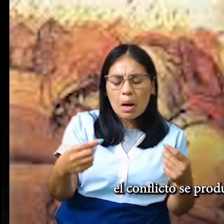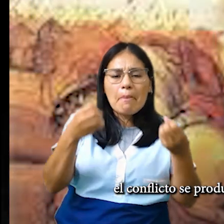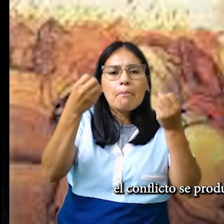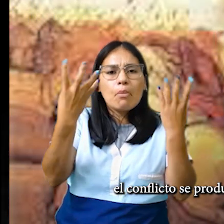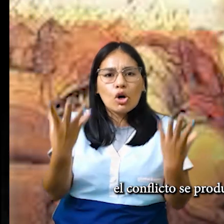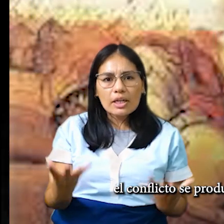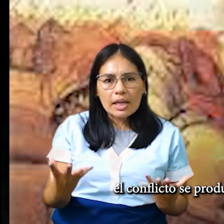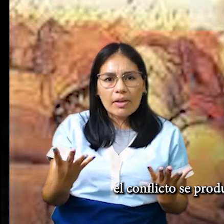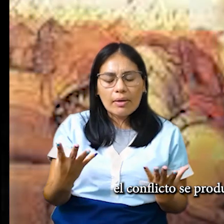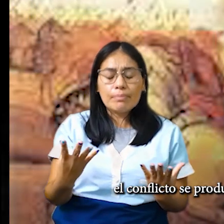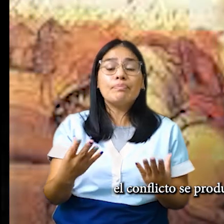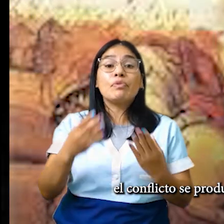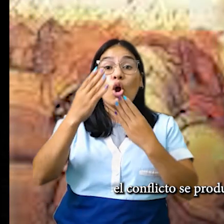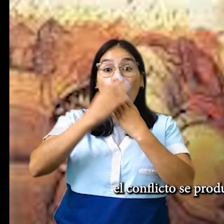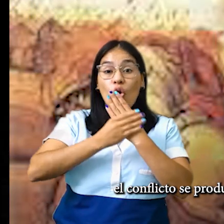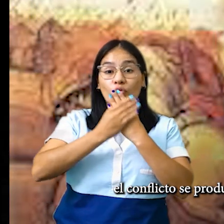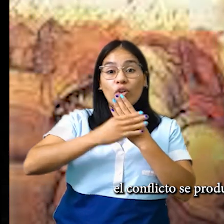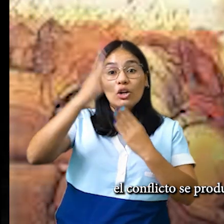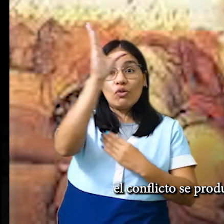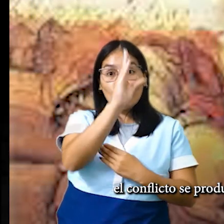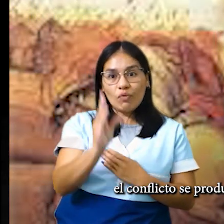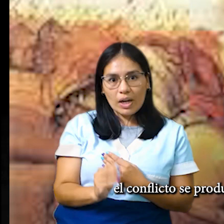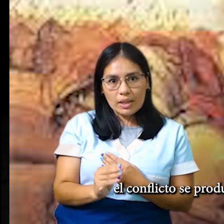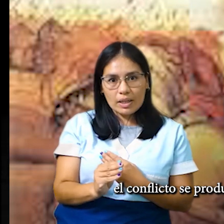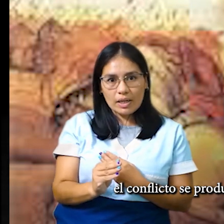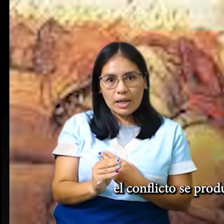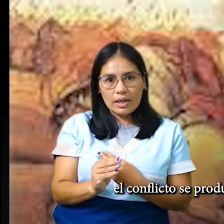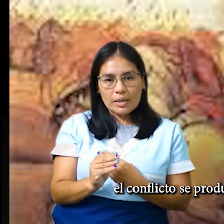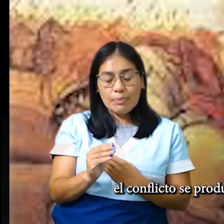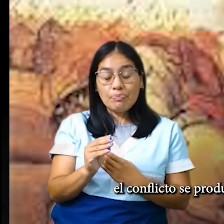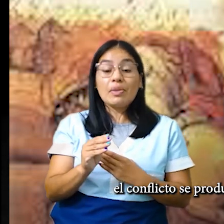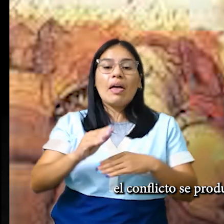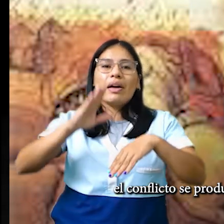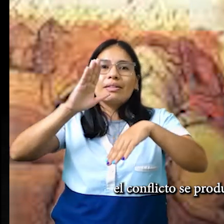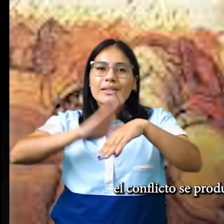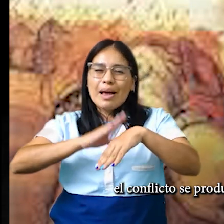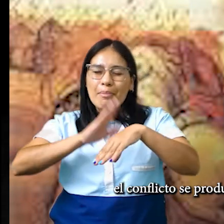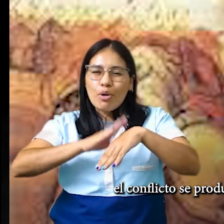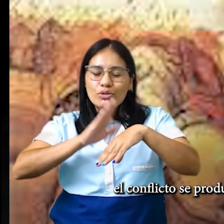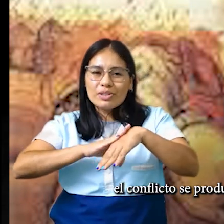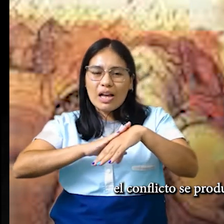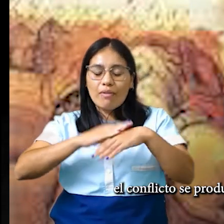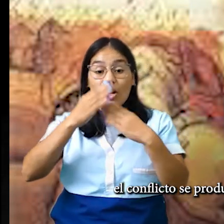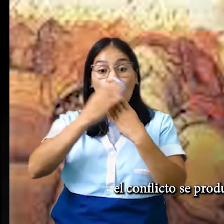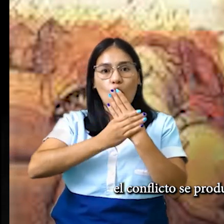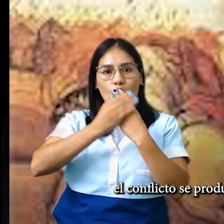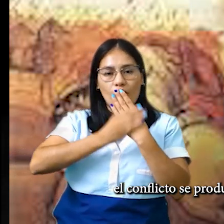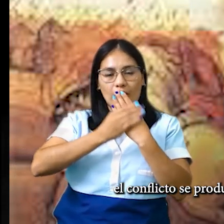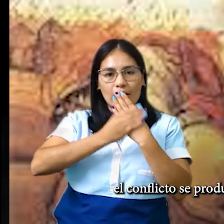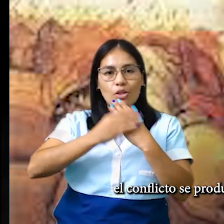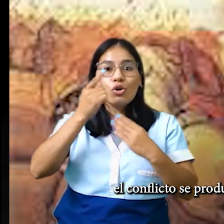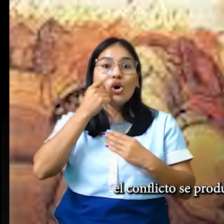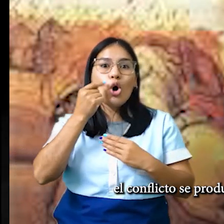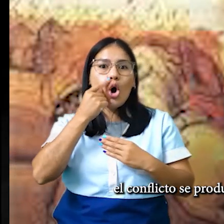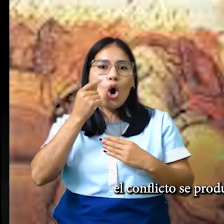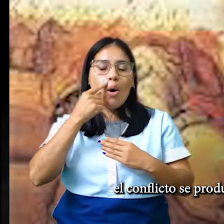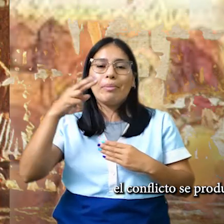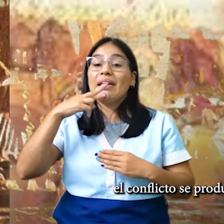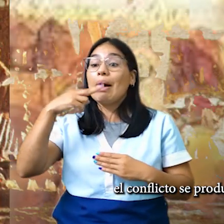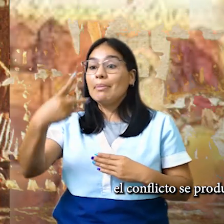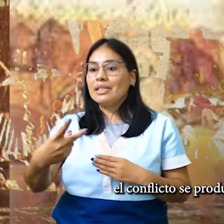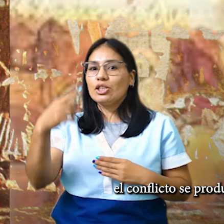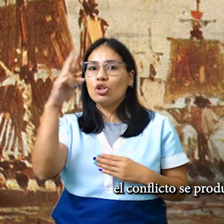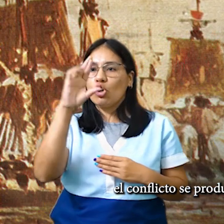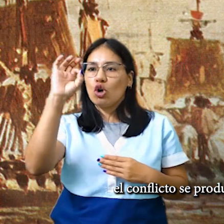El conflicto se produce porque el gobierno federal de Rosas permitía la